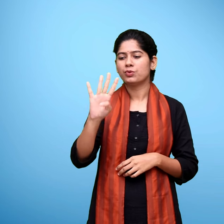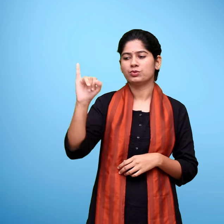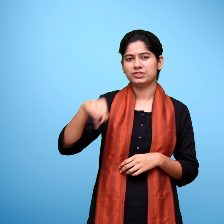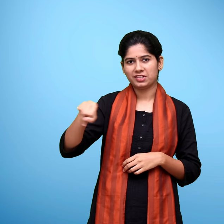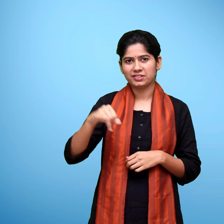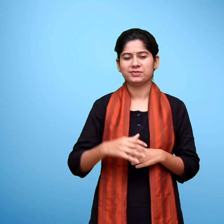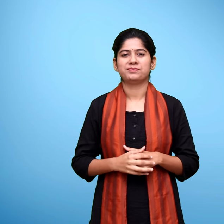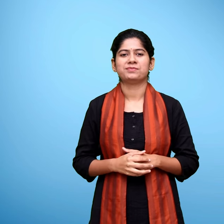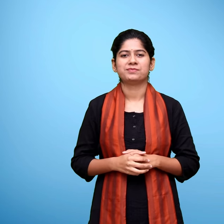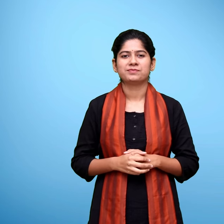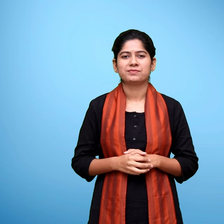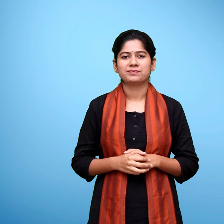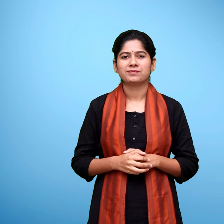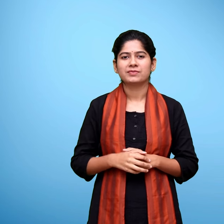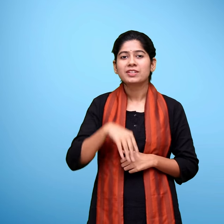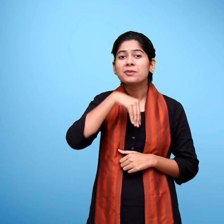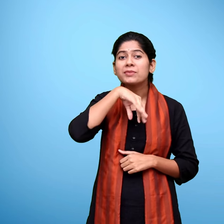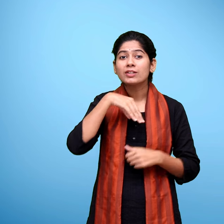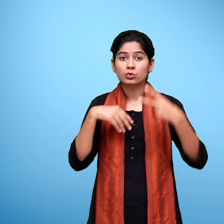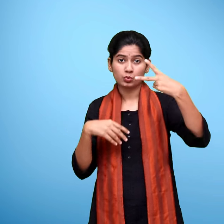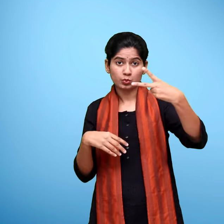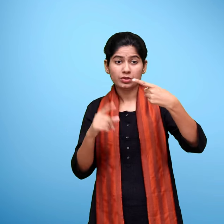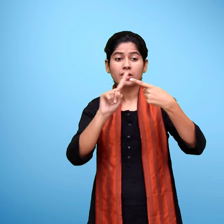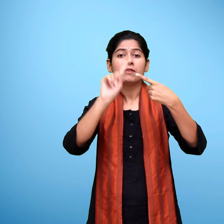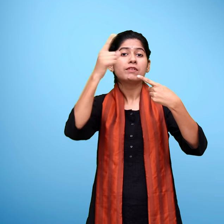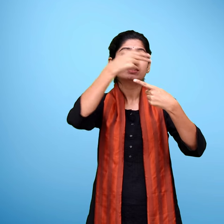चैयालिस कबरेई जबरी बकरी